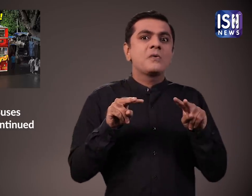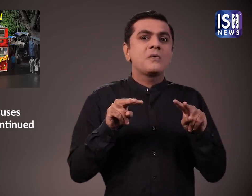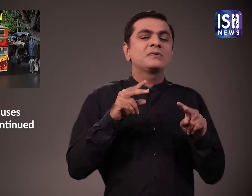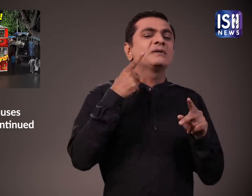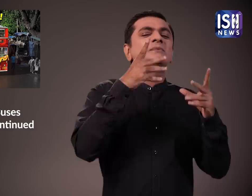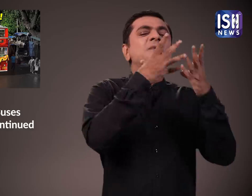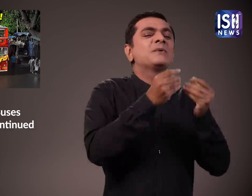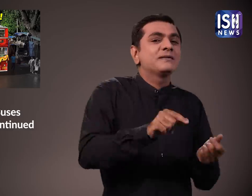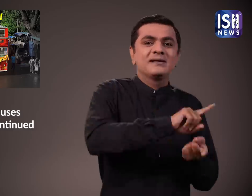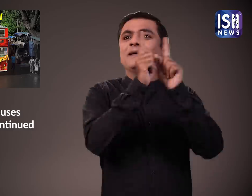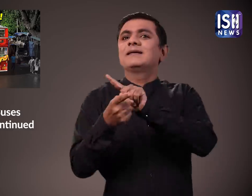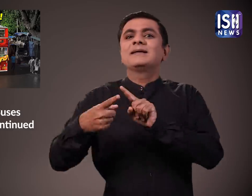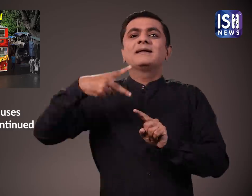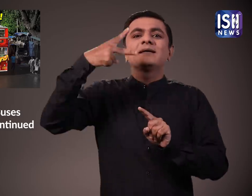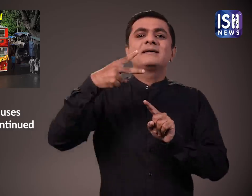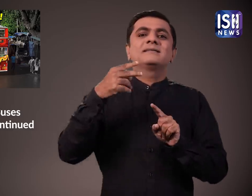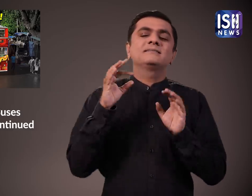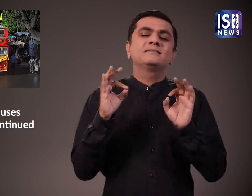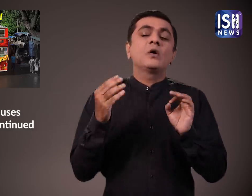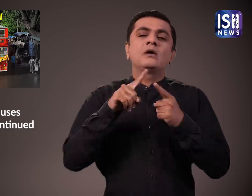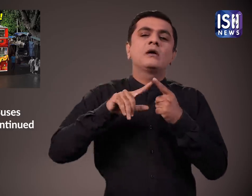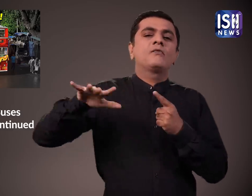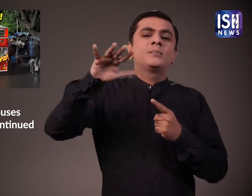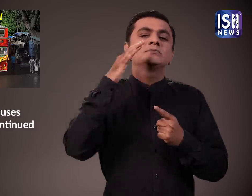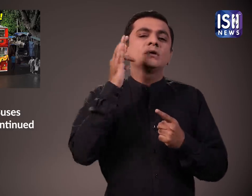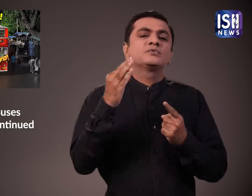बहुत खुब ये देखकर अच्छा लगा की नई बसे परियावरन के अनुकुल है